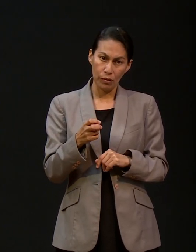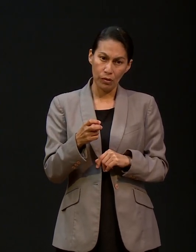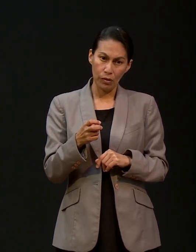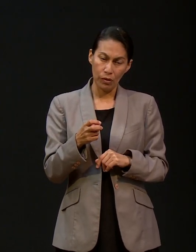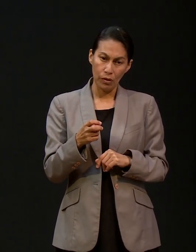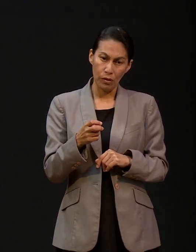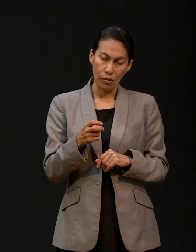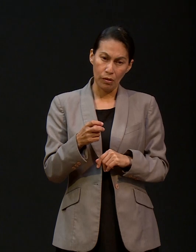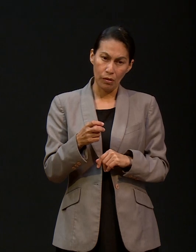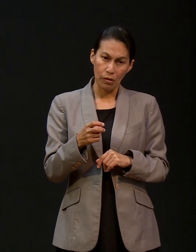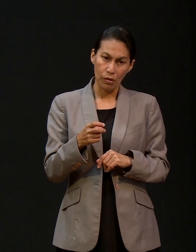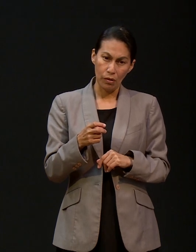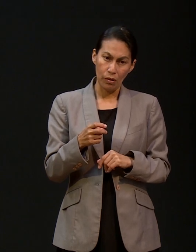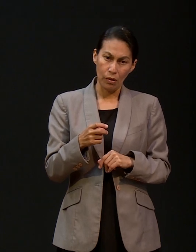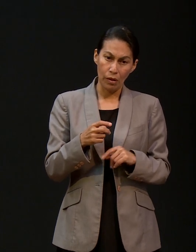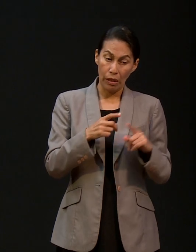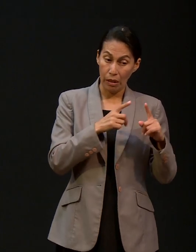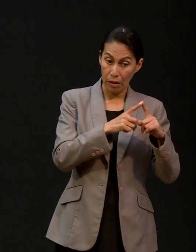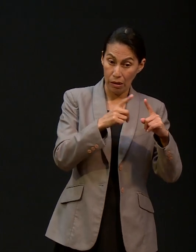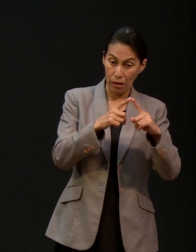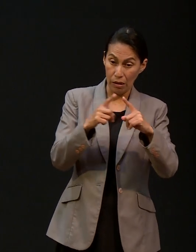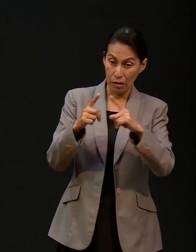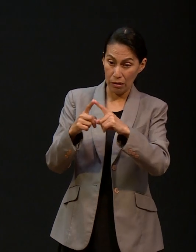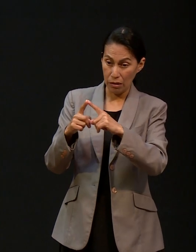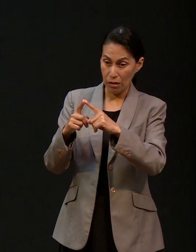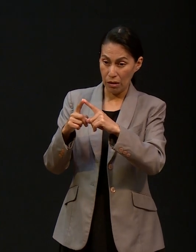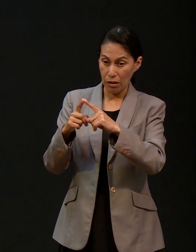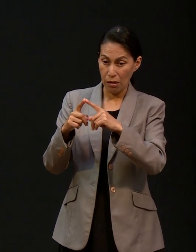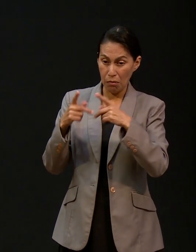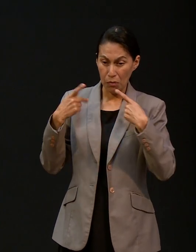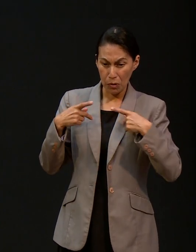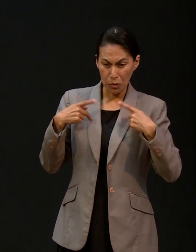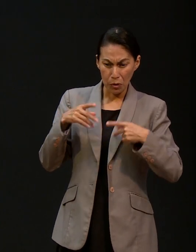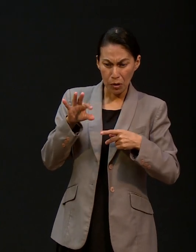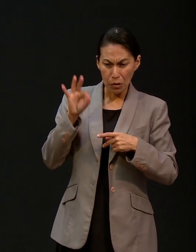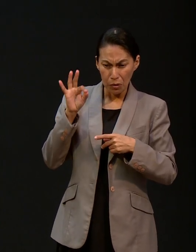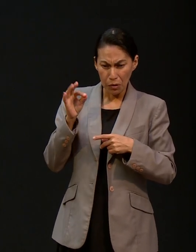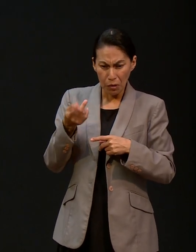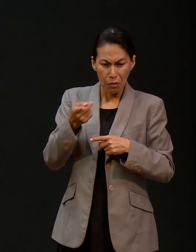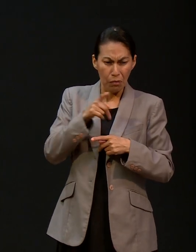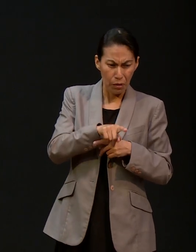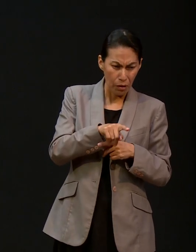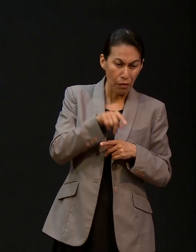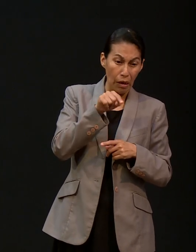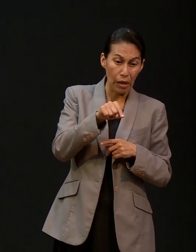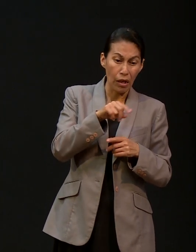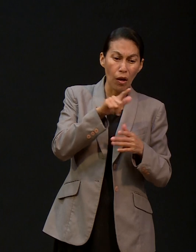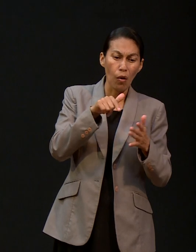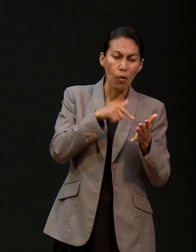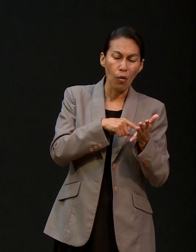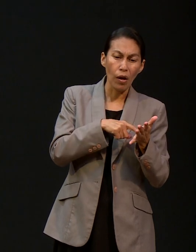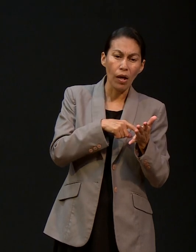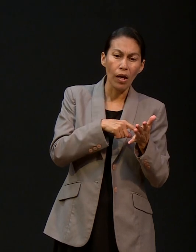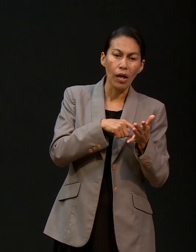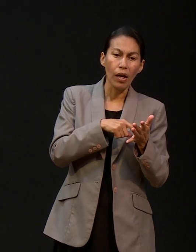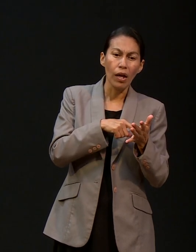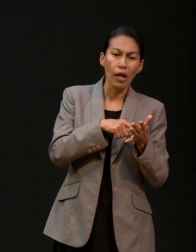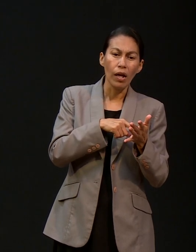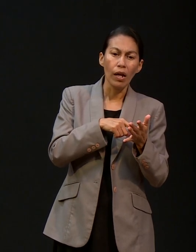instrucción. La ciudad era Ciudad Cuauhtémoc. Chihuahua. Chihuahua. Y dice, yo quiero ir. O yo quiero ir.